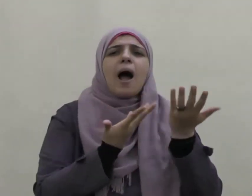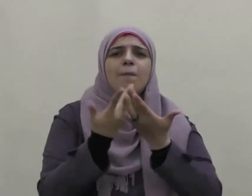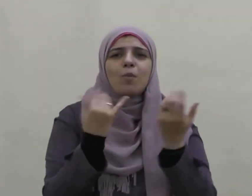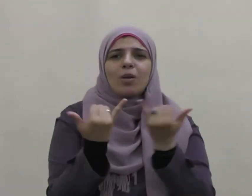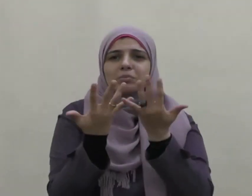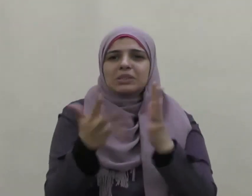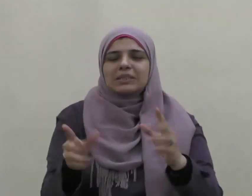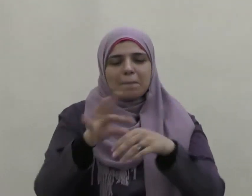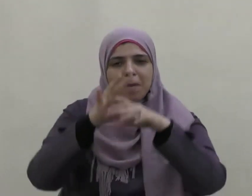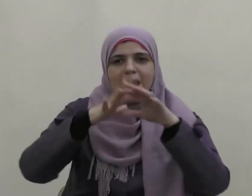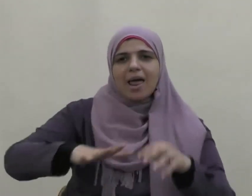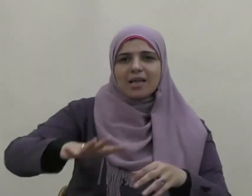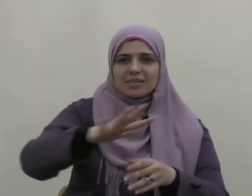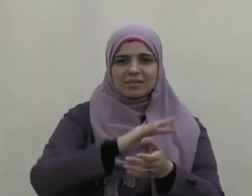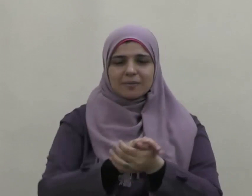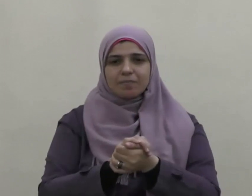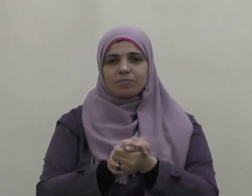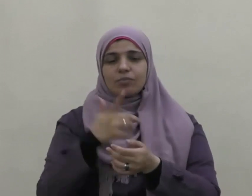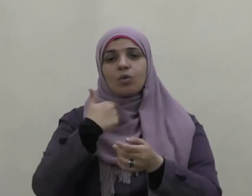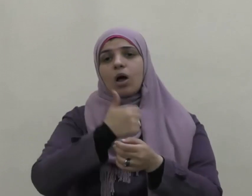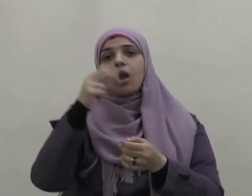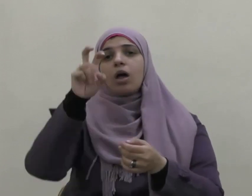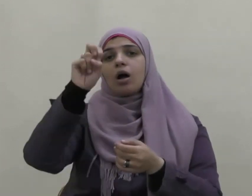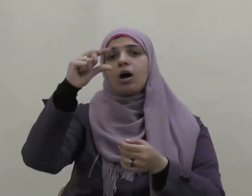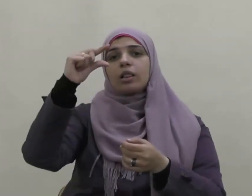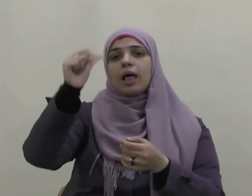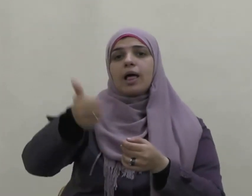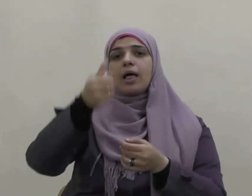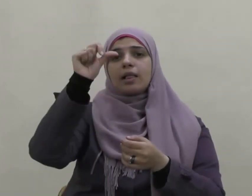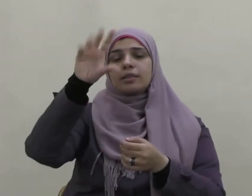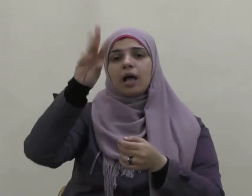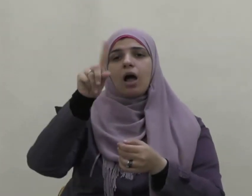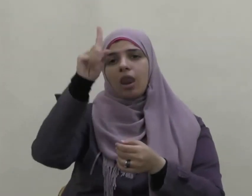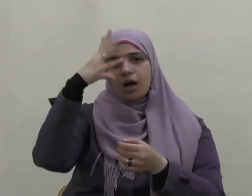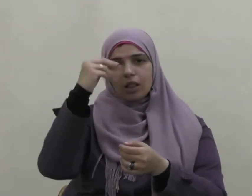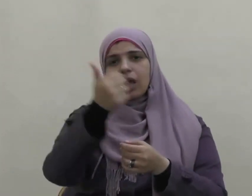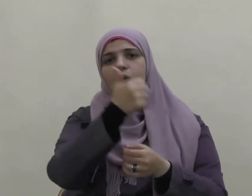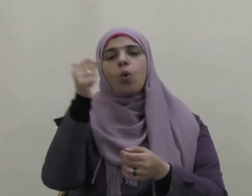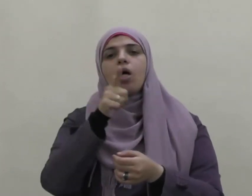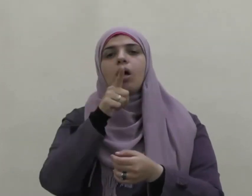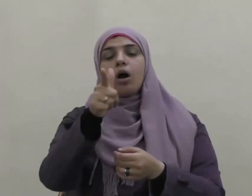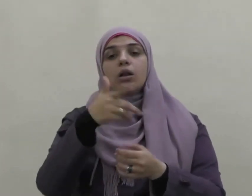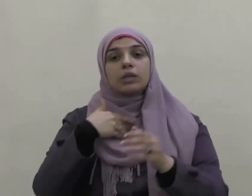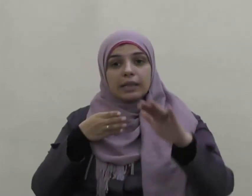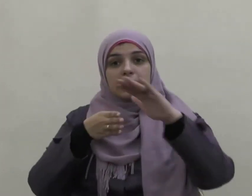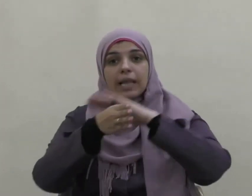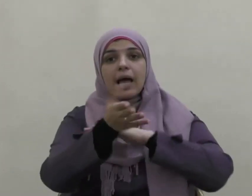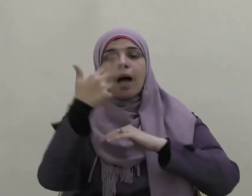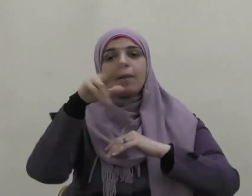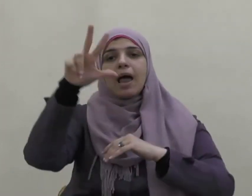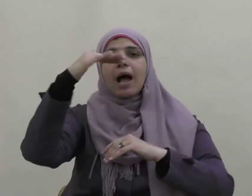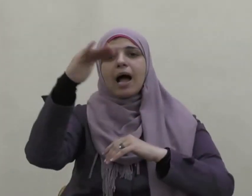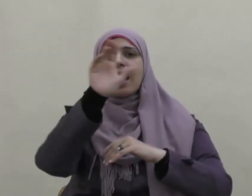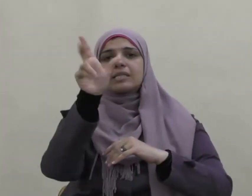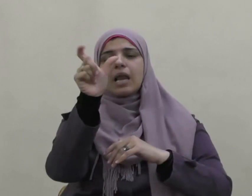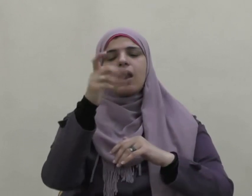الناس فعن قتادة رضي الله عنه قال دخلنا على الحسن البصري وهو نائم